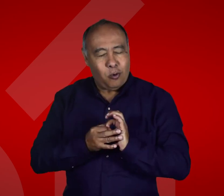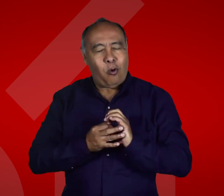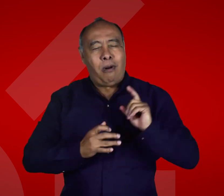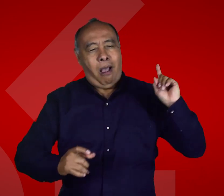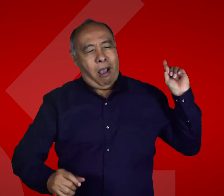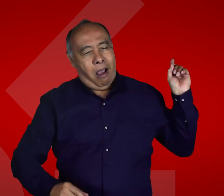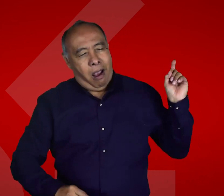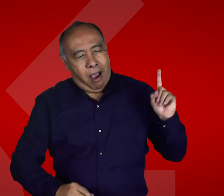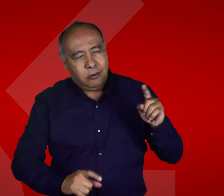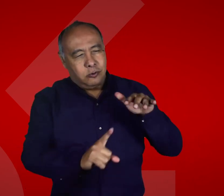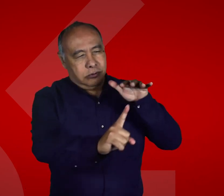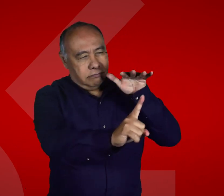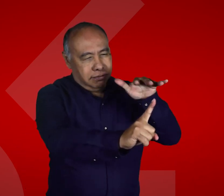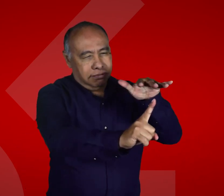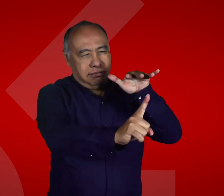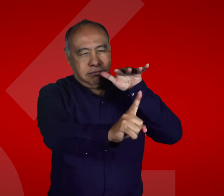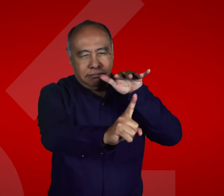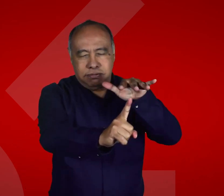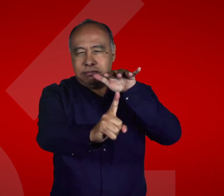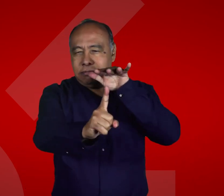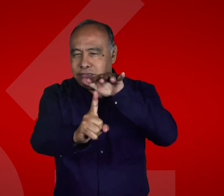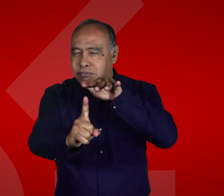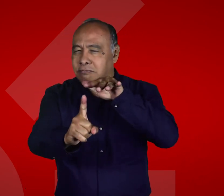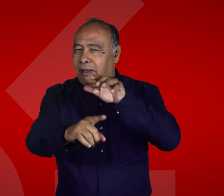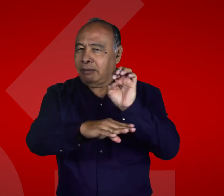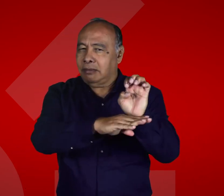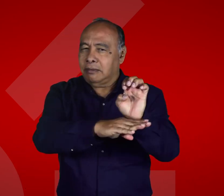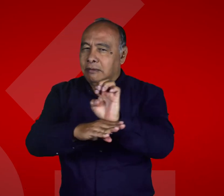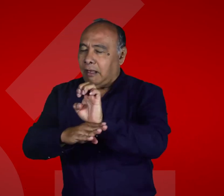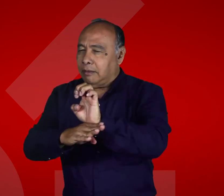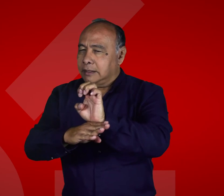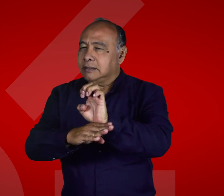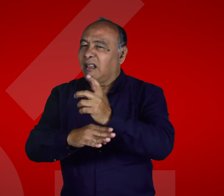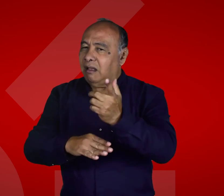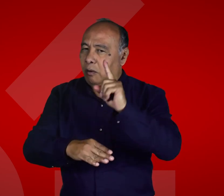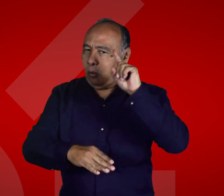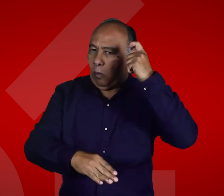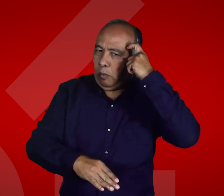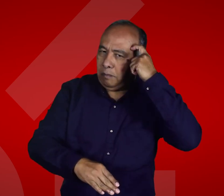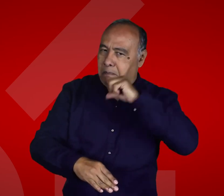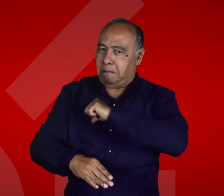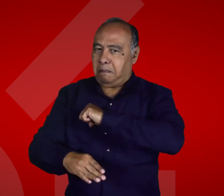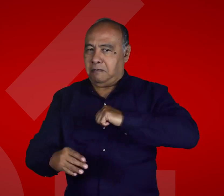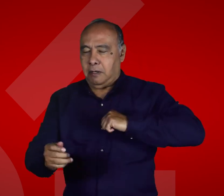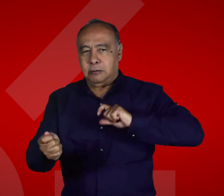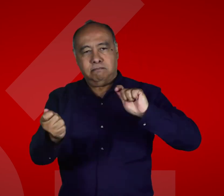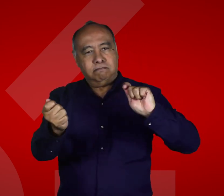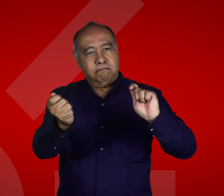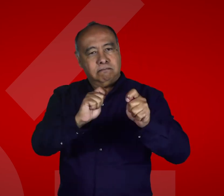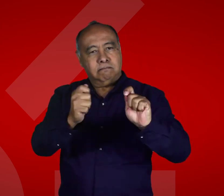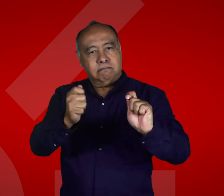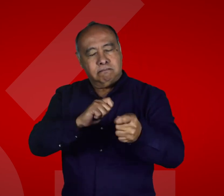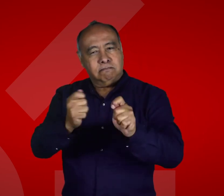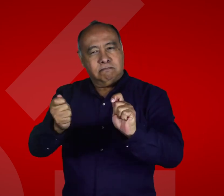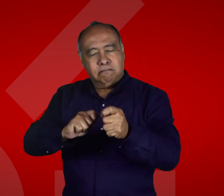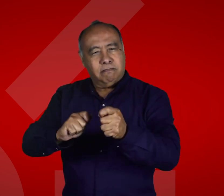Desde FENASCOL, durante mucho tiempo hemos hecho incidencia ante entidades públicas y privadas, buscando cambiar su